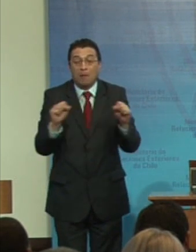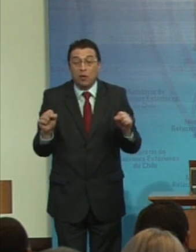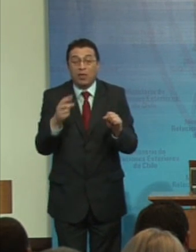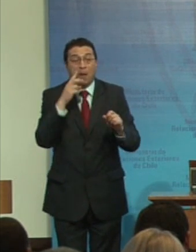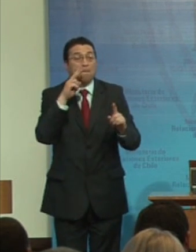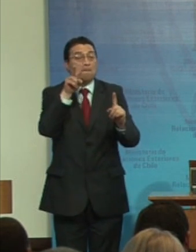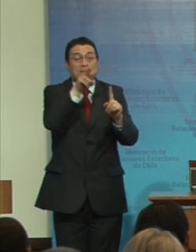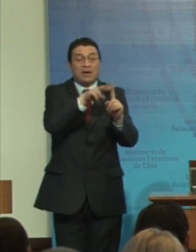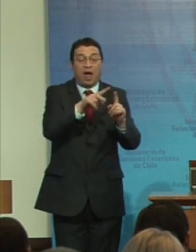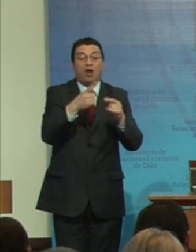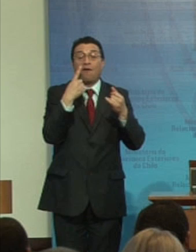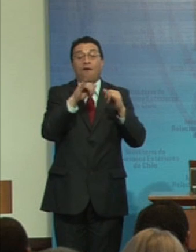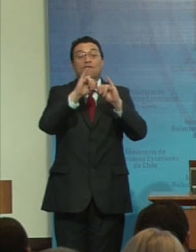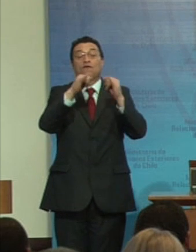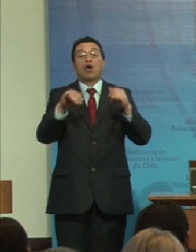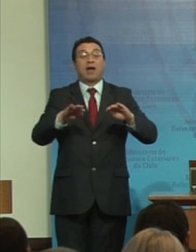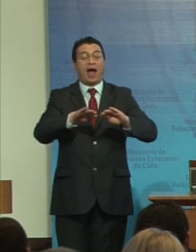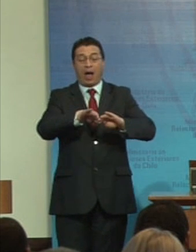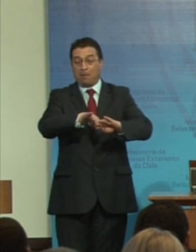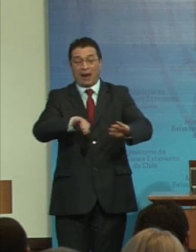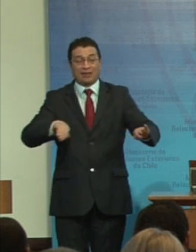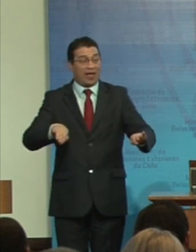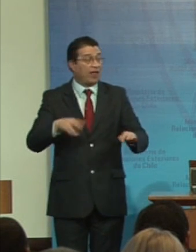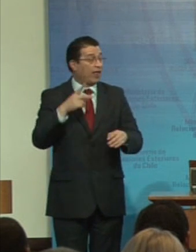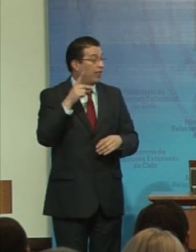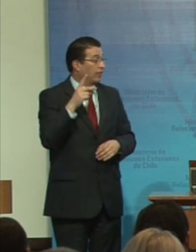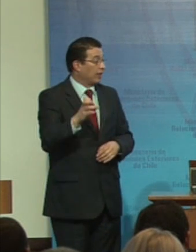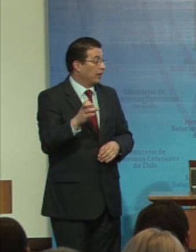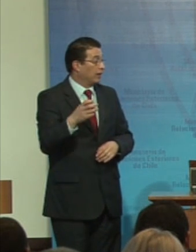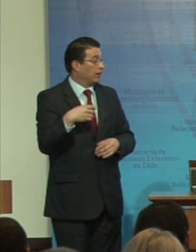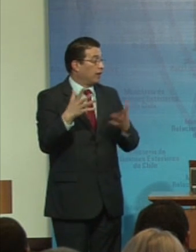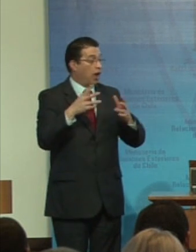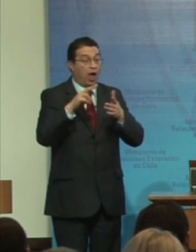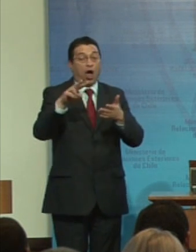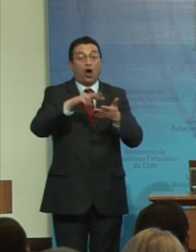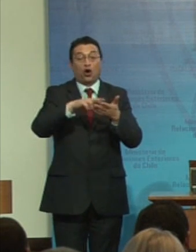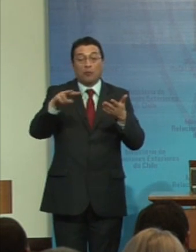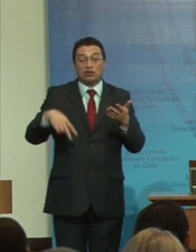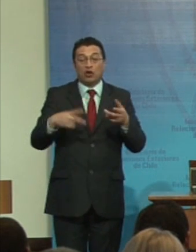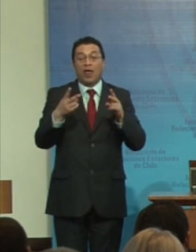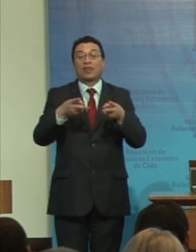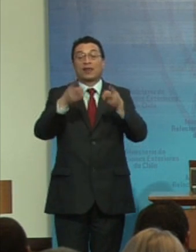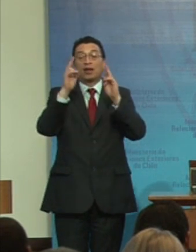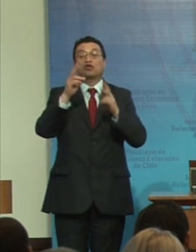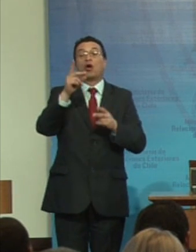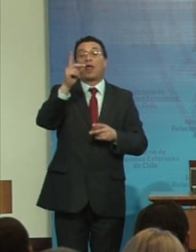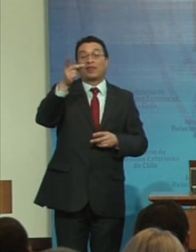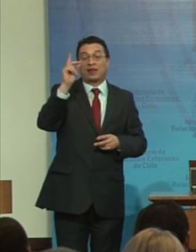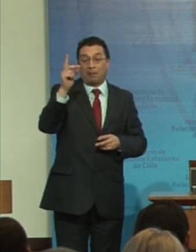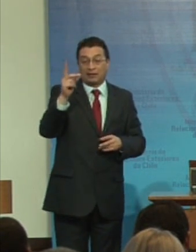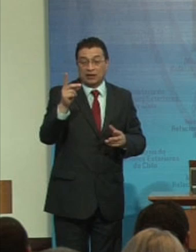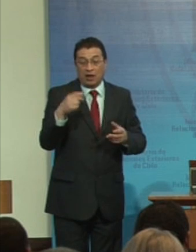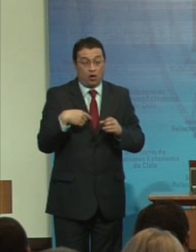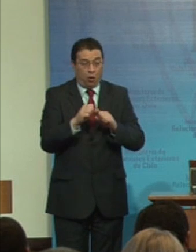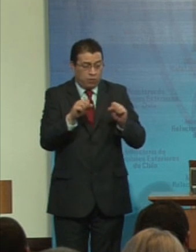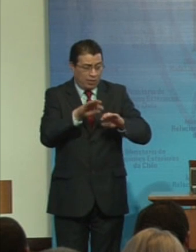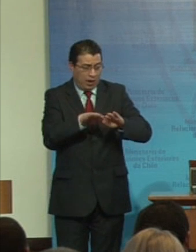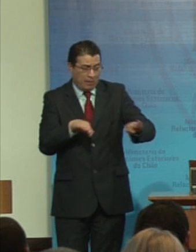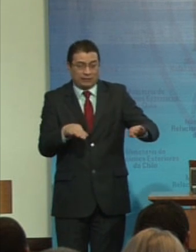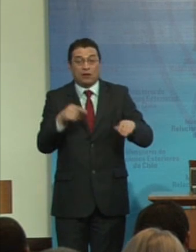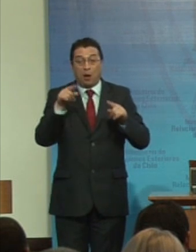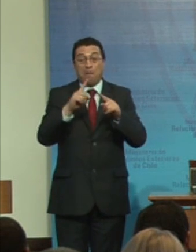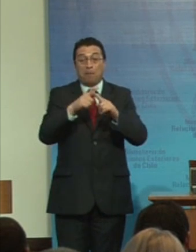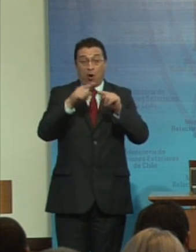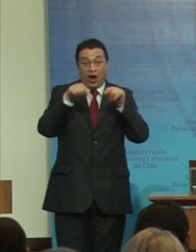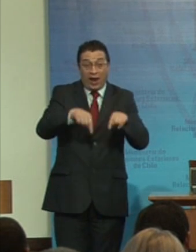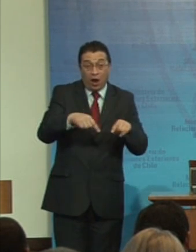mirar de forma apartada de la convención sobre los derechos de las personas con discapacidad y por ello hoy día